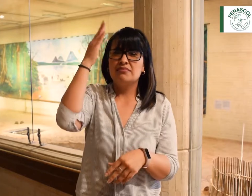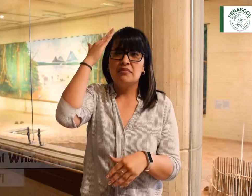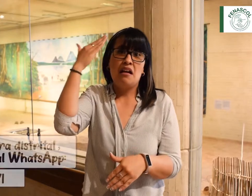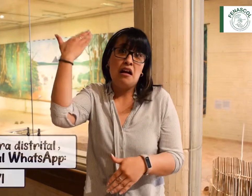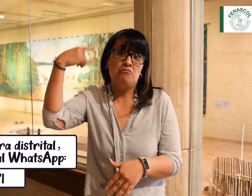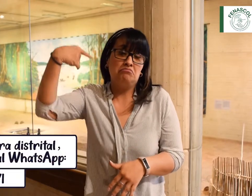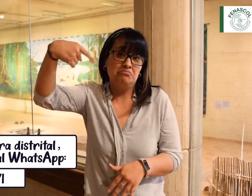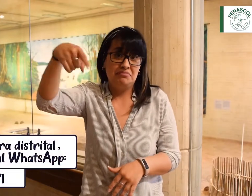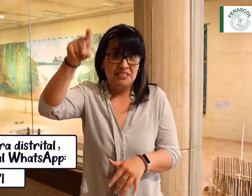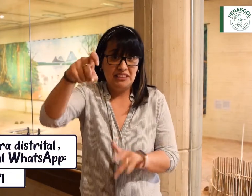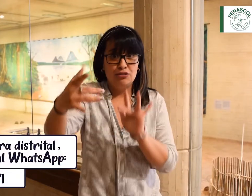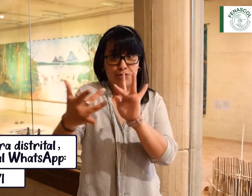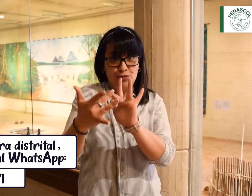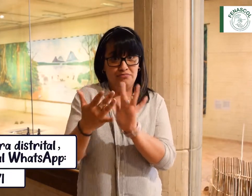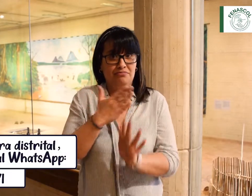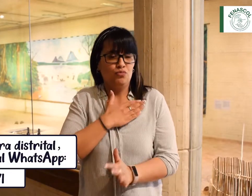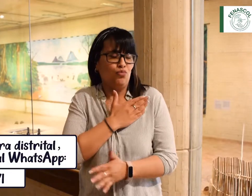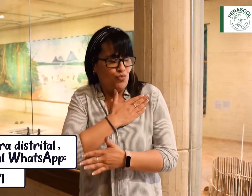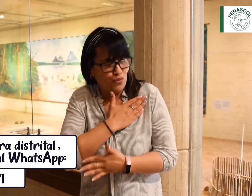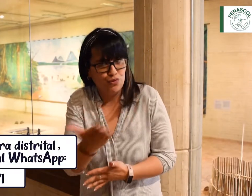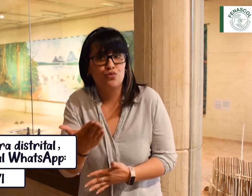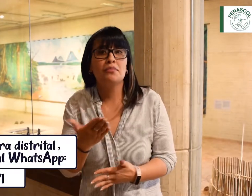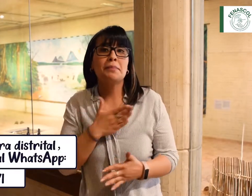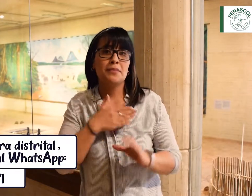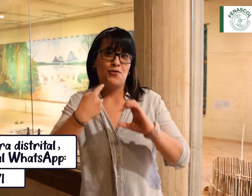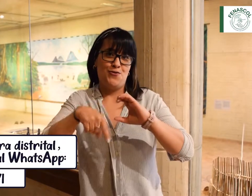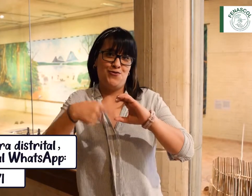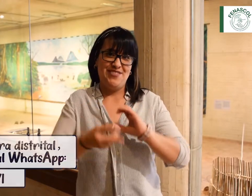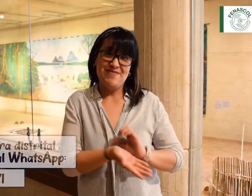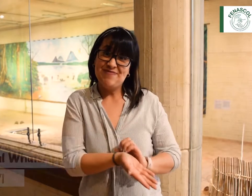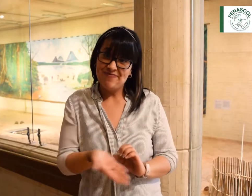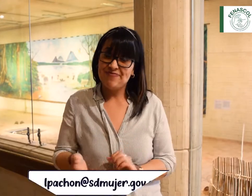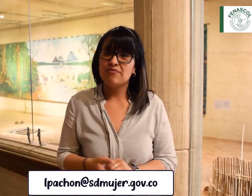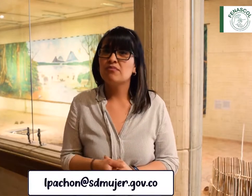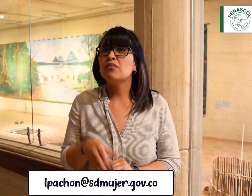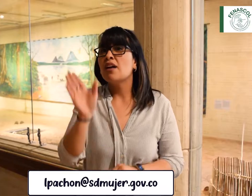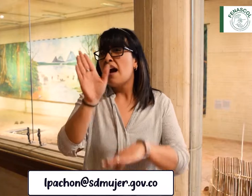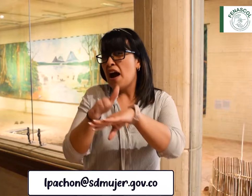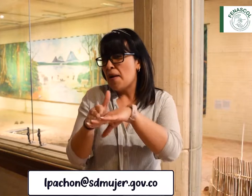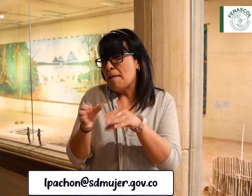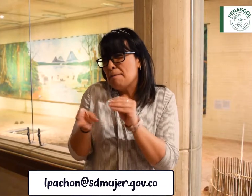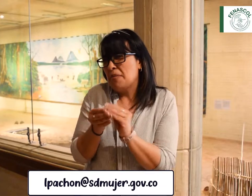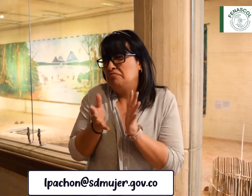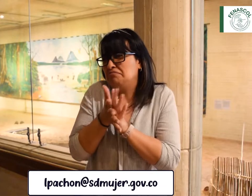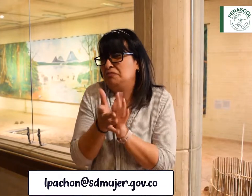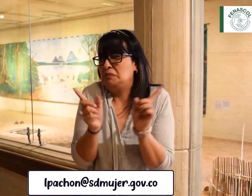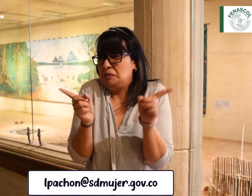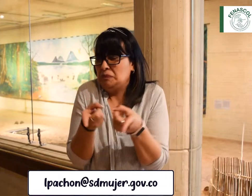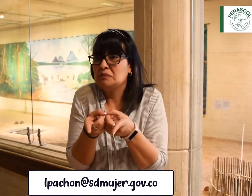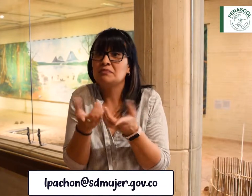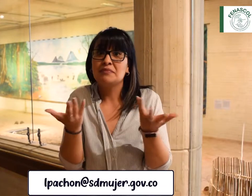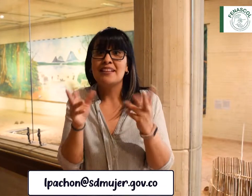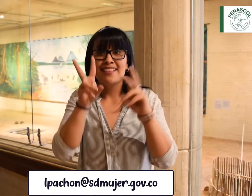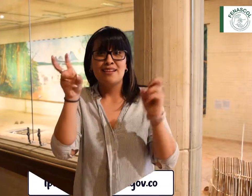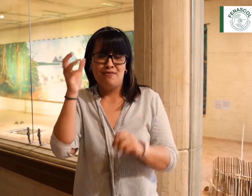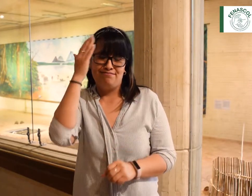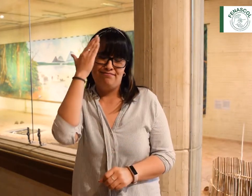contactarme, con mucho gusto, aquí dejo mi correo electrónico y también me gustaría dar una información para